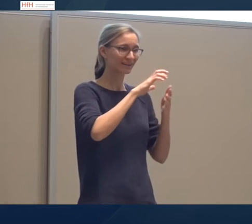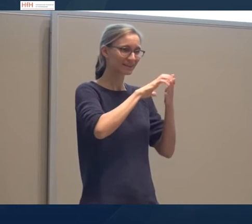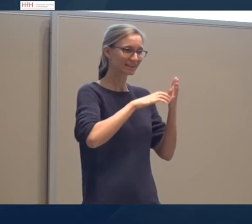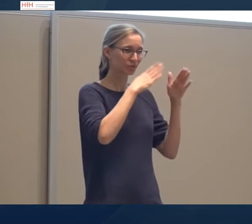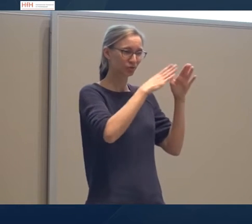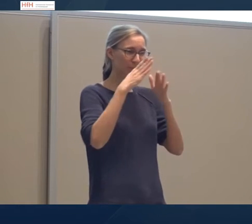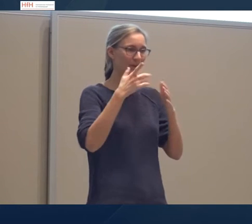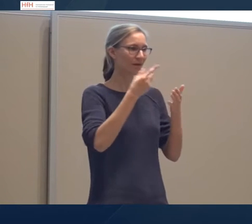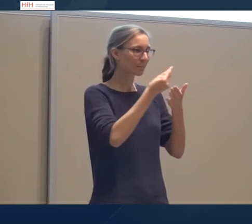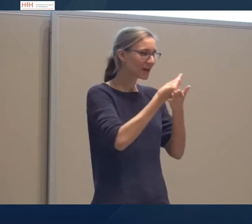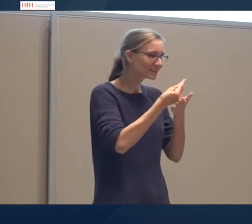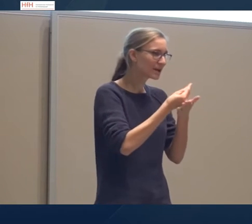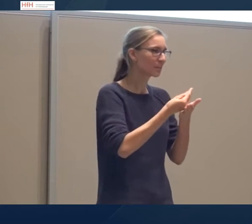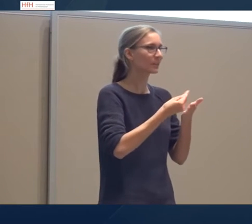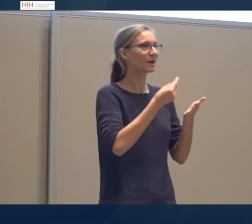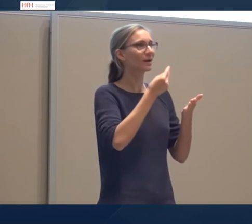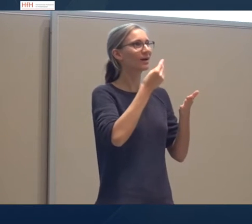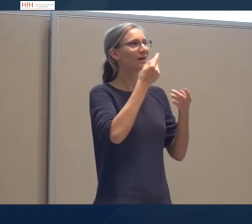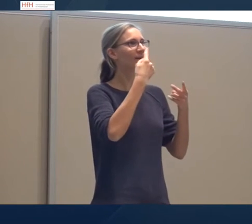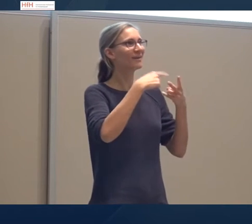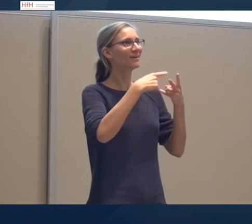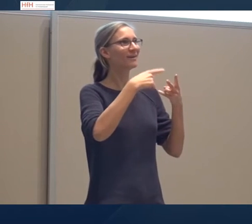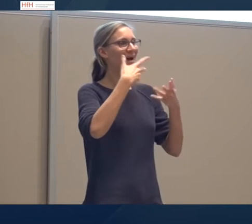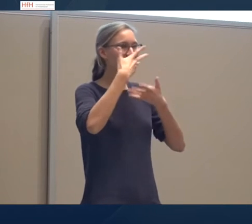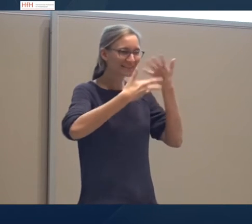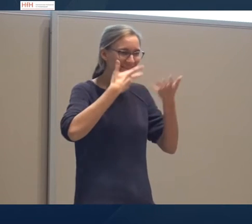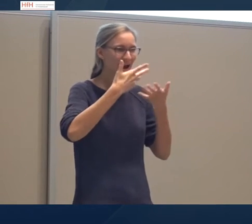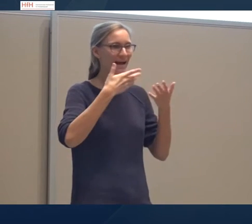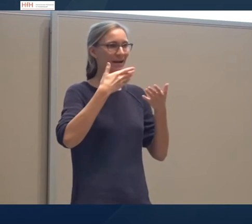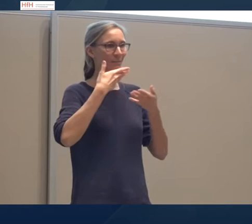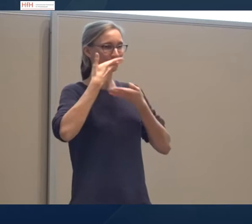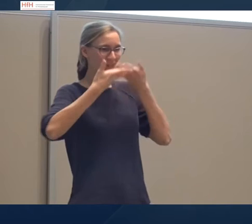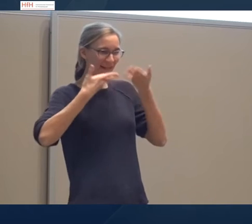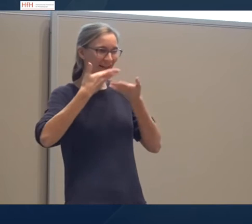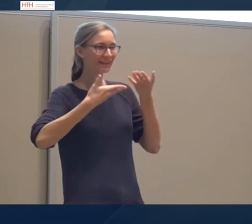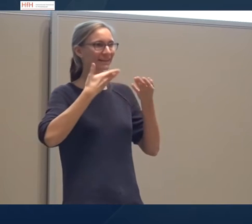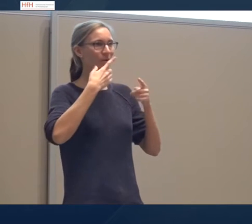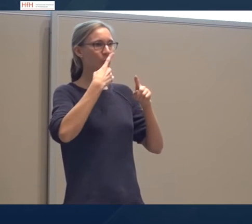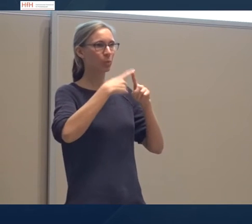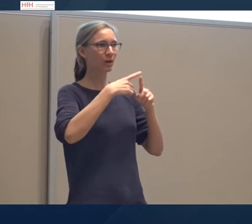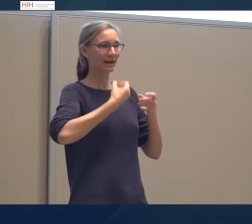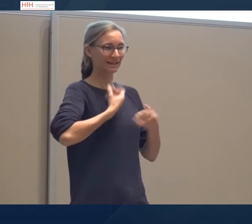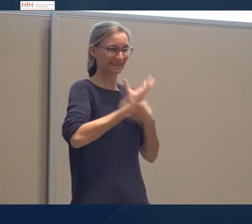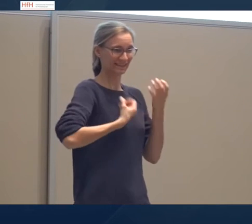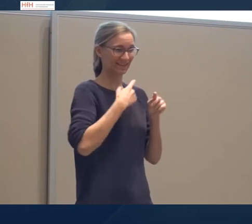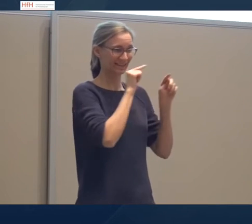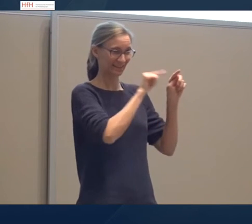roten Balken, dann die Kategorien erzählen, berichten und inszenieren. Das sind dann